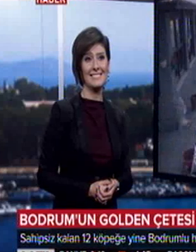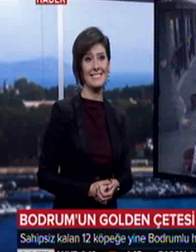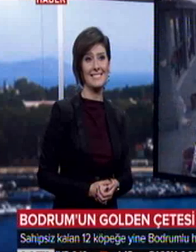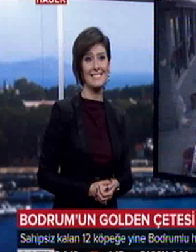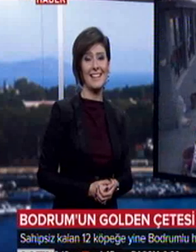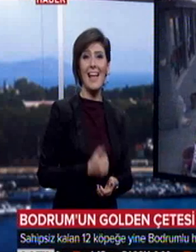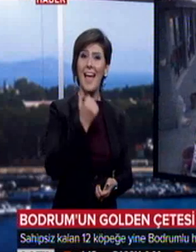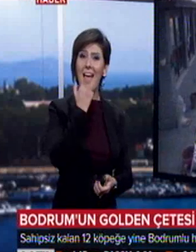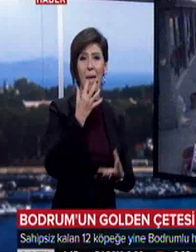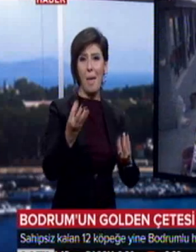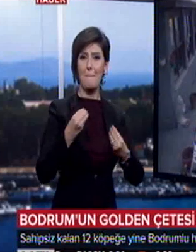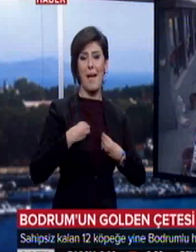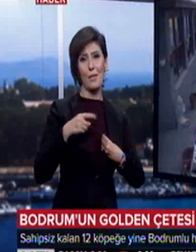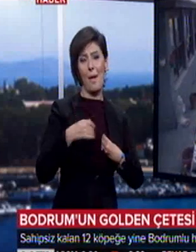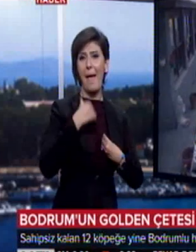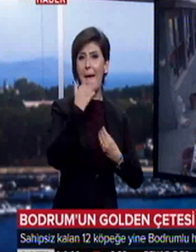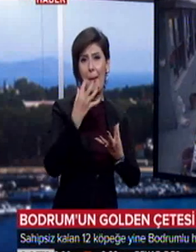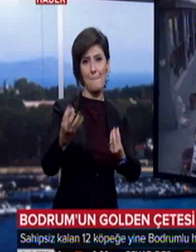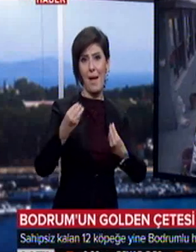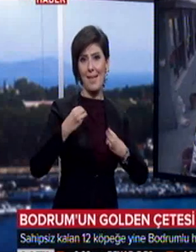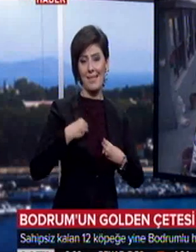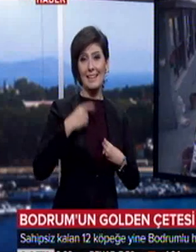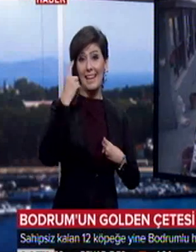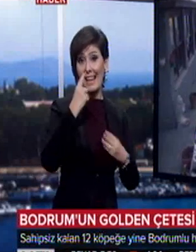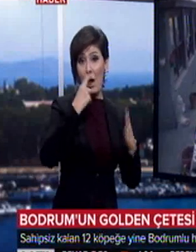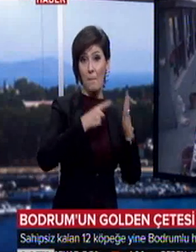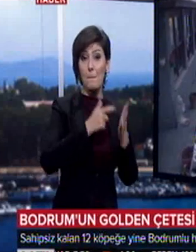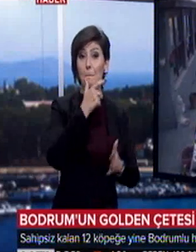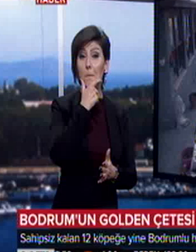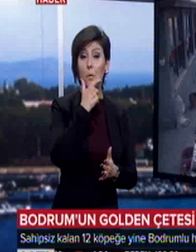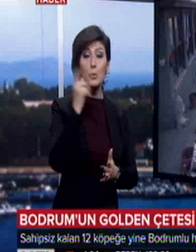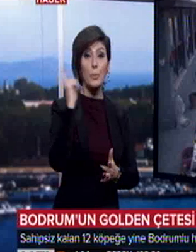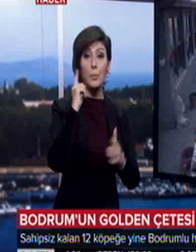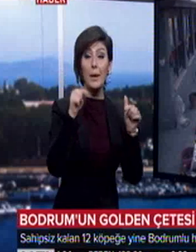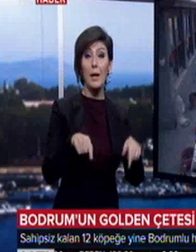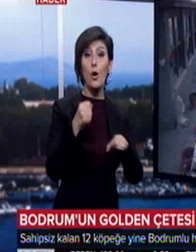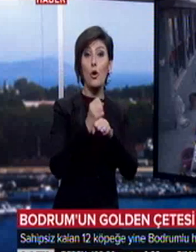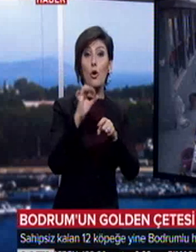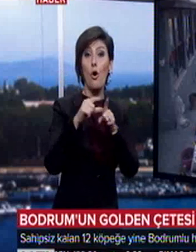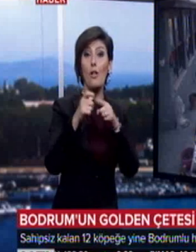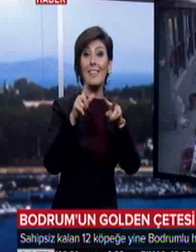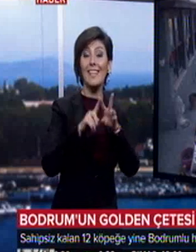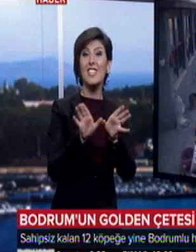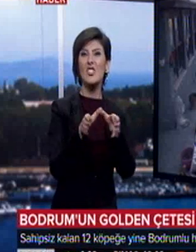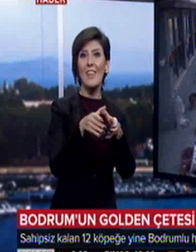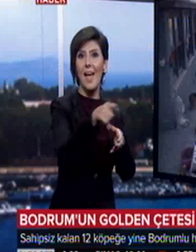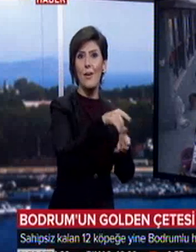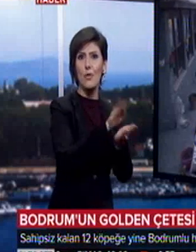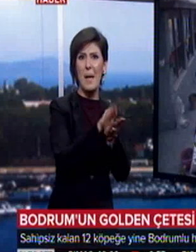Emanet, onlar bana emanet. Tek amacım Bodrum'un sembolü olan Golden Çetesi'ni iyi bir şekilde muhafaza etmek.